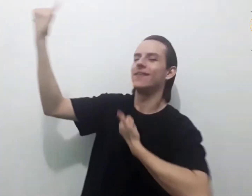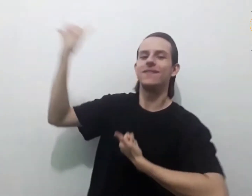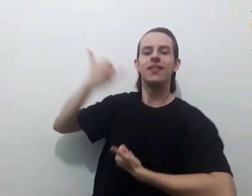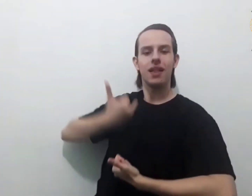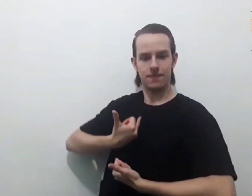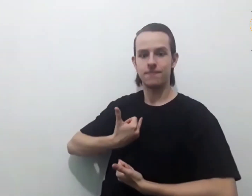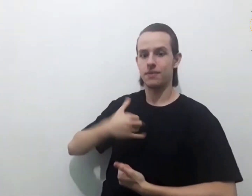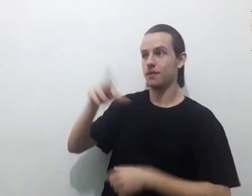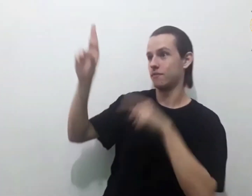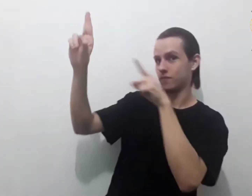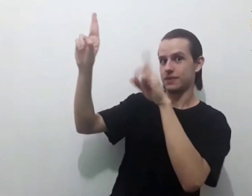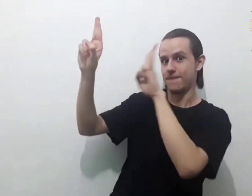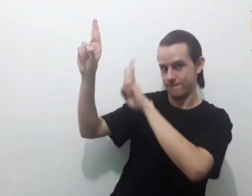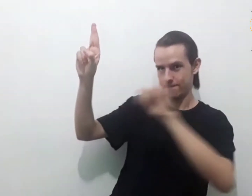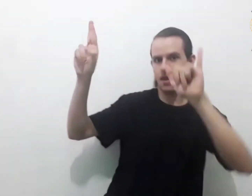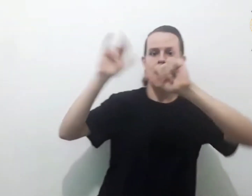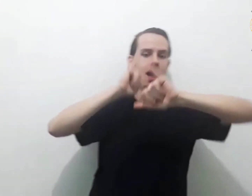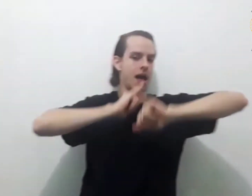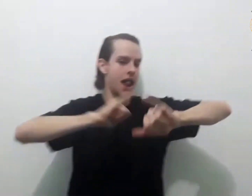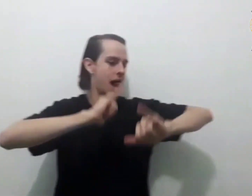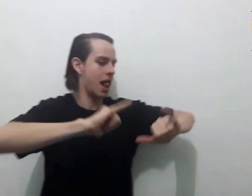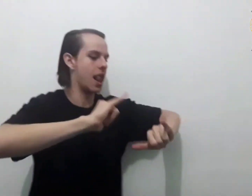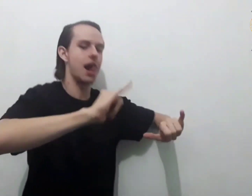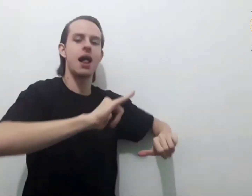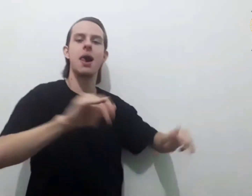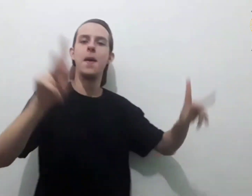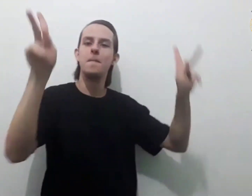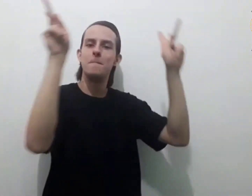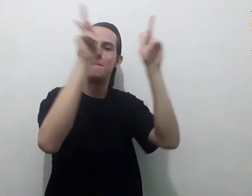É a paz que Ele vai anunciar.